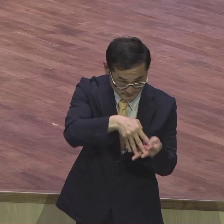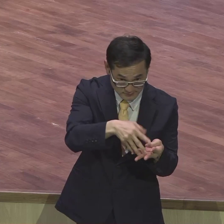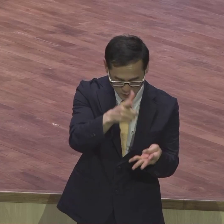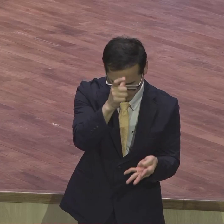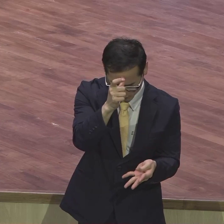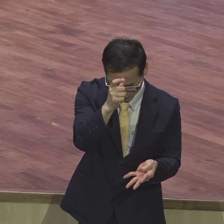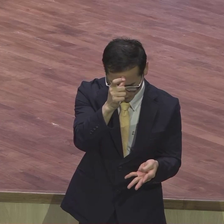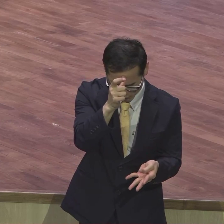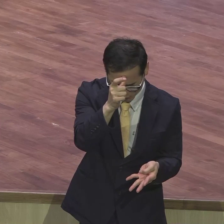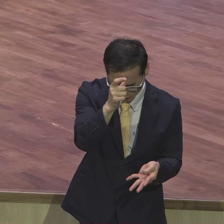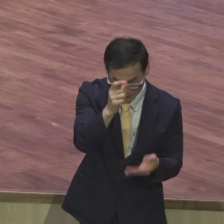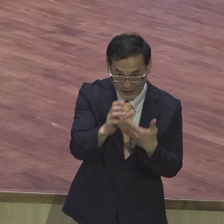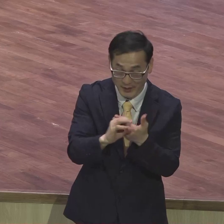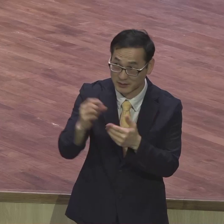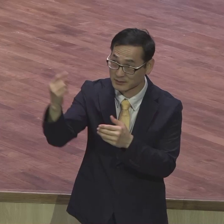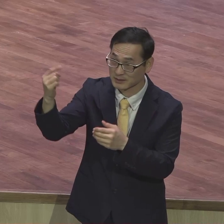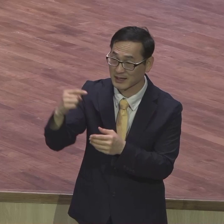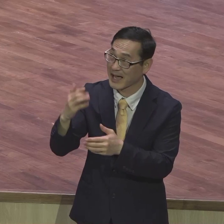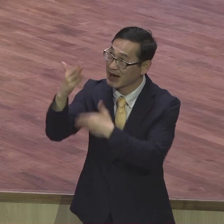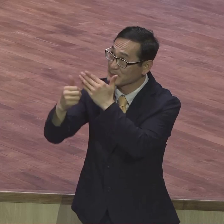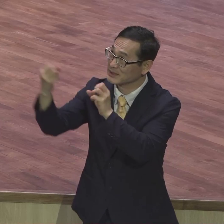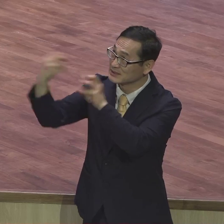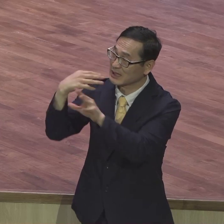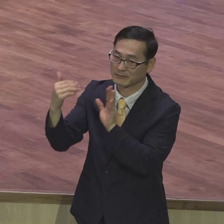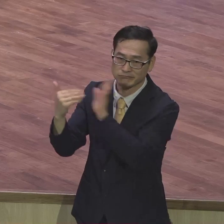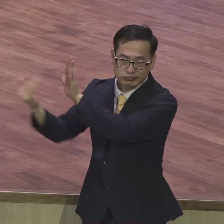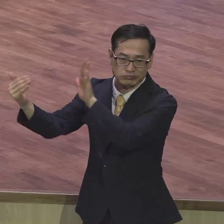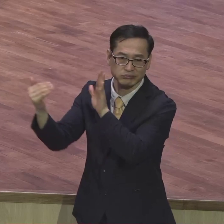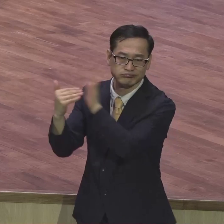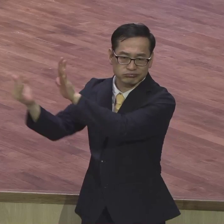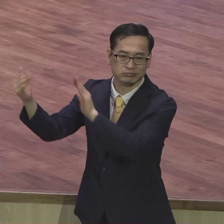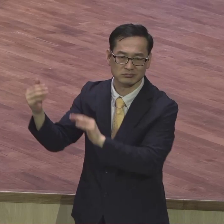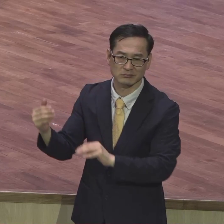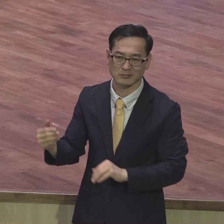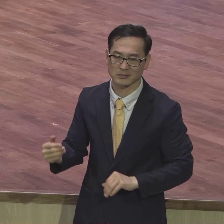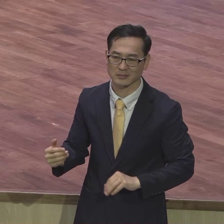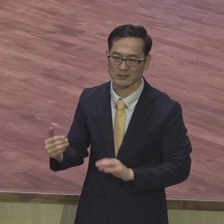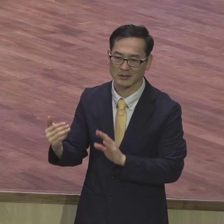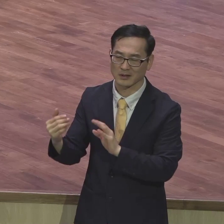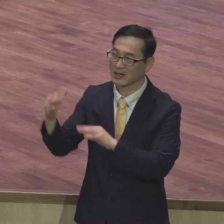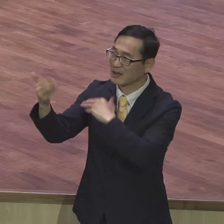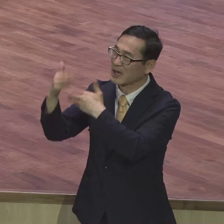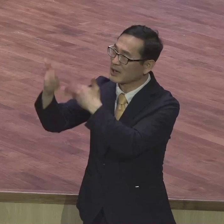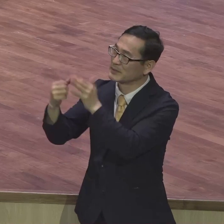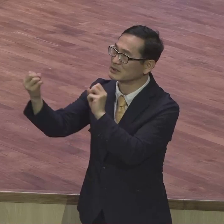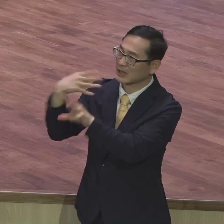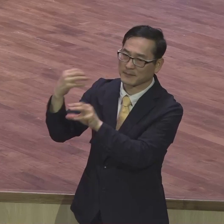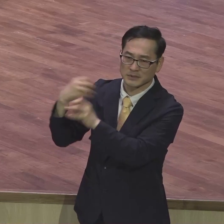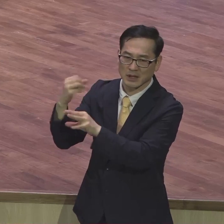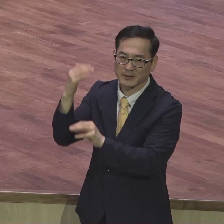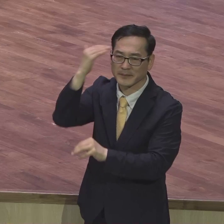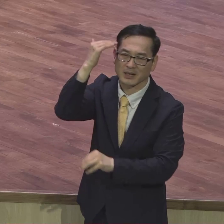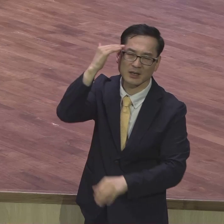응답받는데 걸림돌이 돼요 계속 걸림돌이 됩니다 응답받는데 영적으로 성장하는데 걸림돌이 돼요